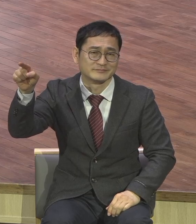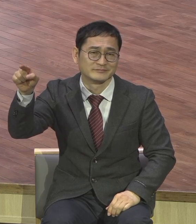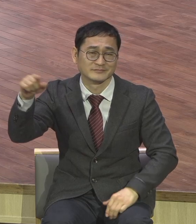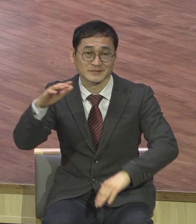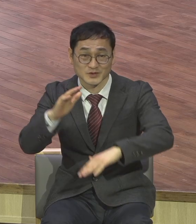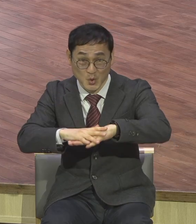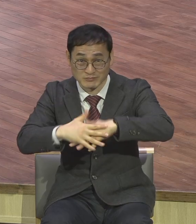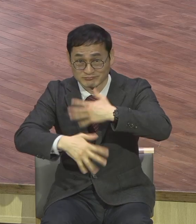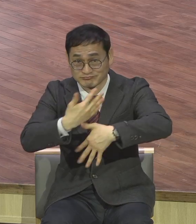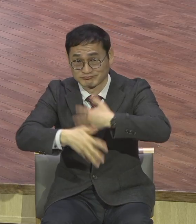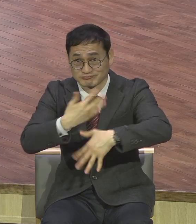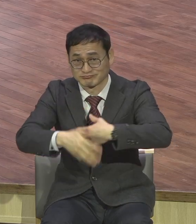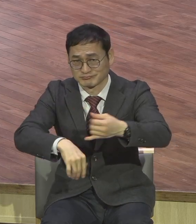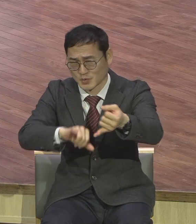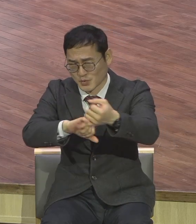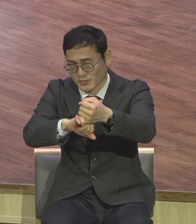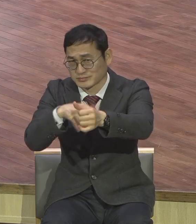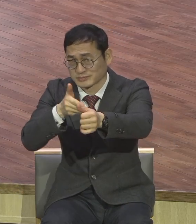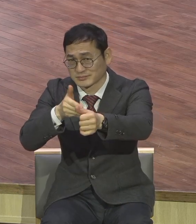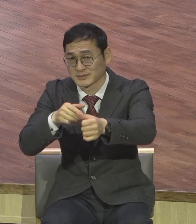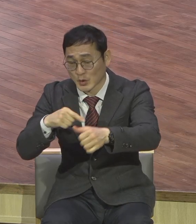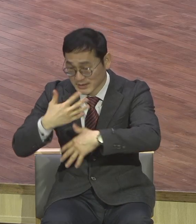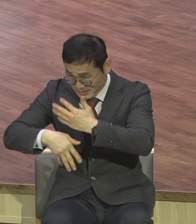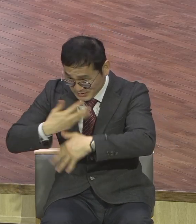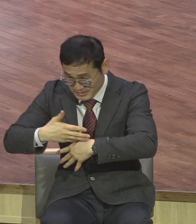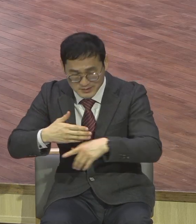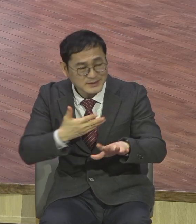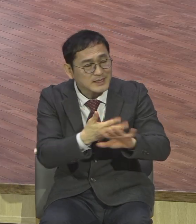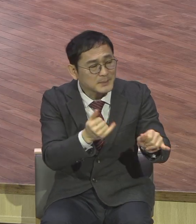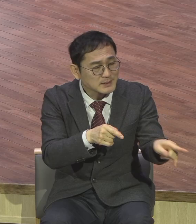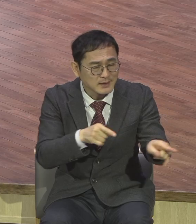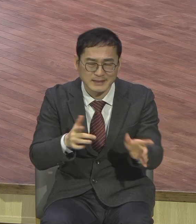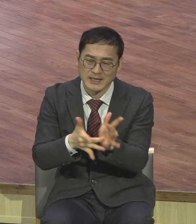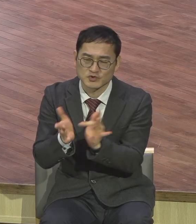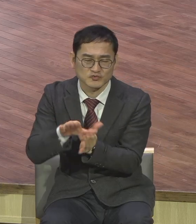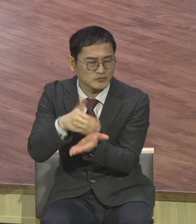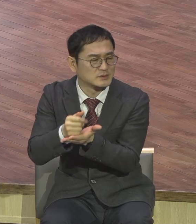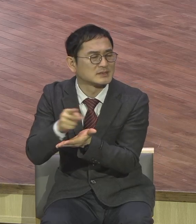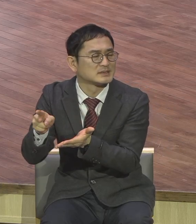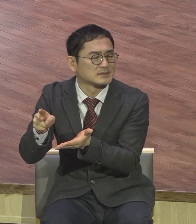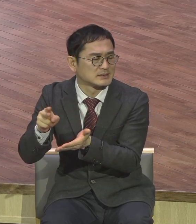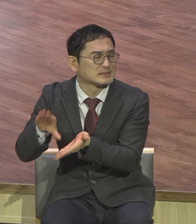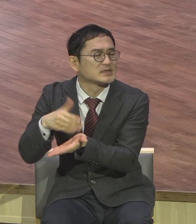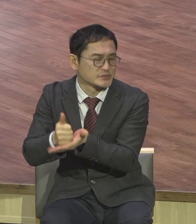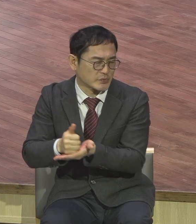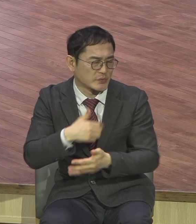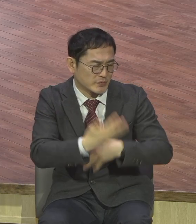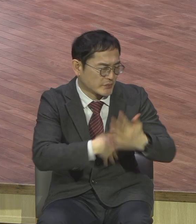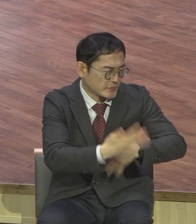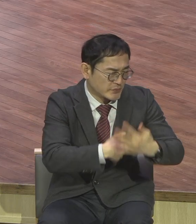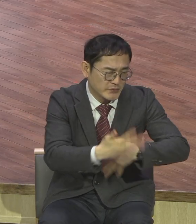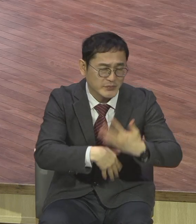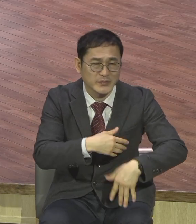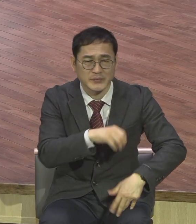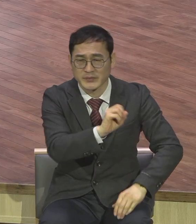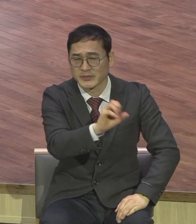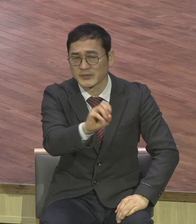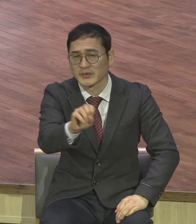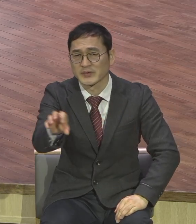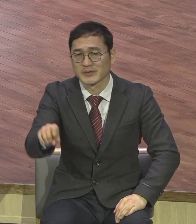불신 용원들에게 전달을 대어서 그들이 살아나고 그들의 종교가 다 깨지고 보험의 참지리 속으로